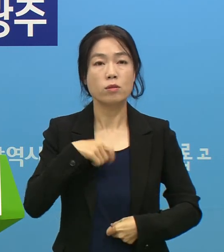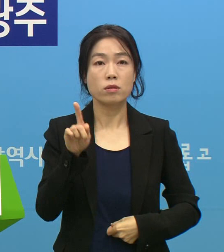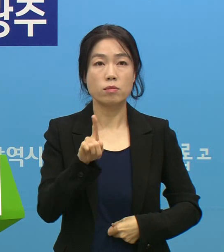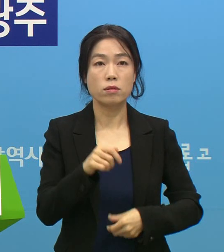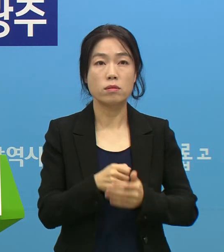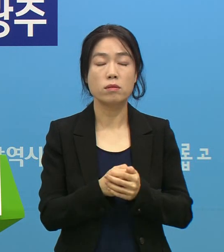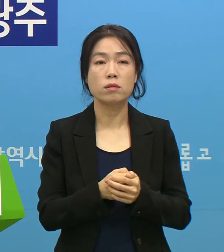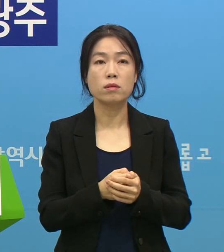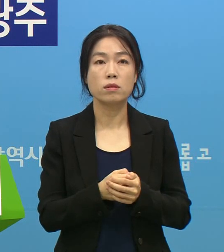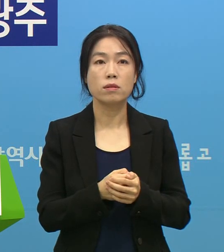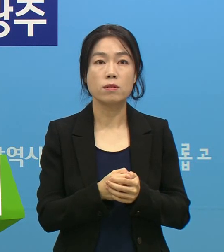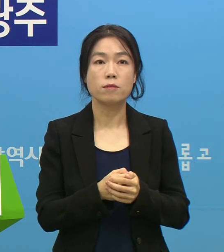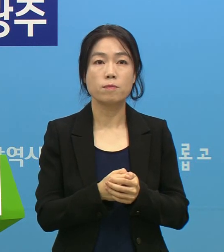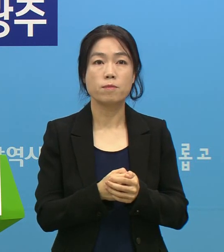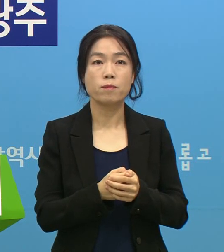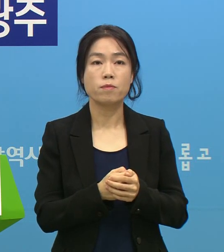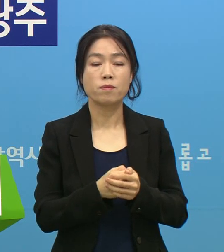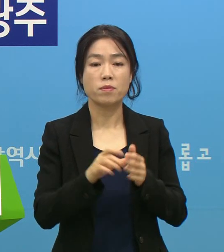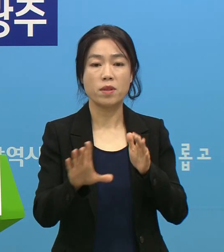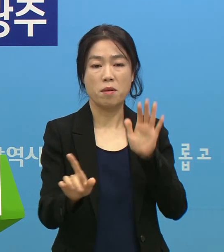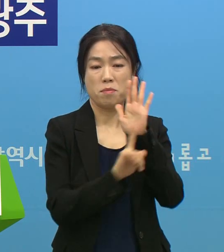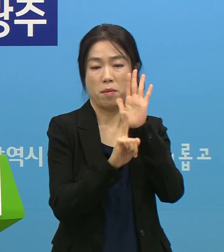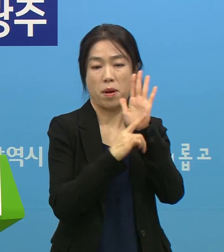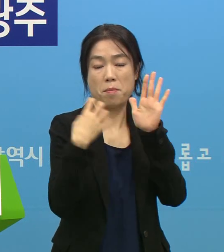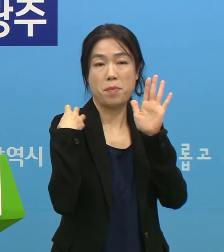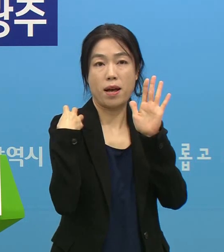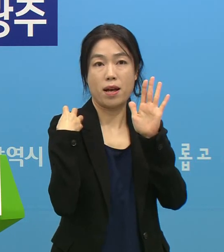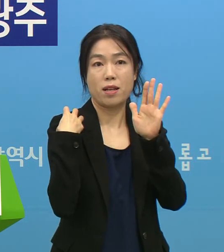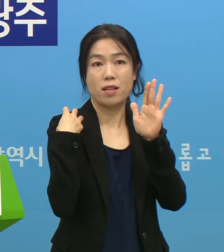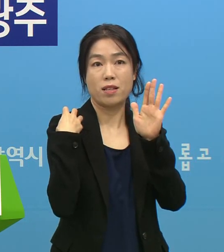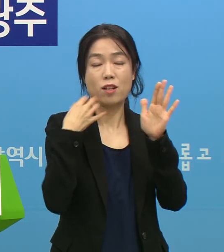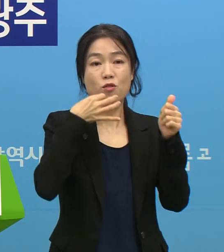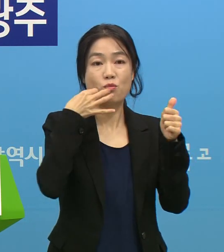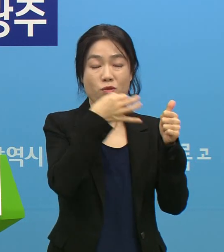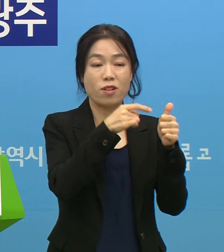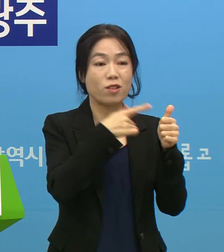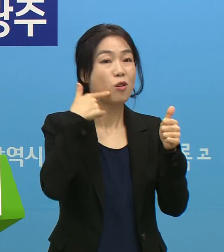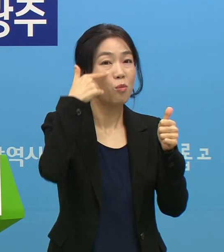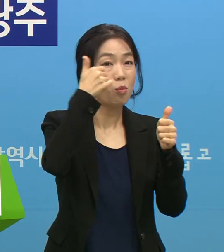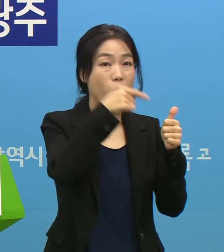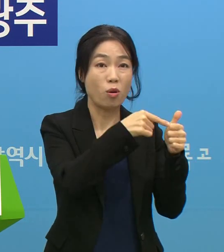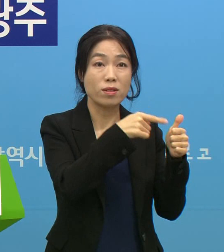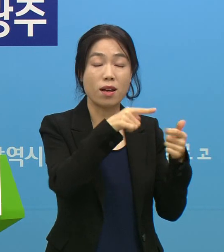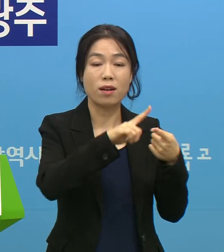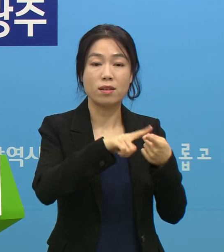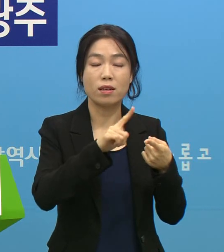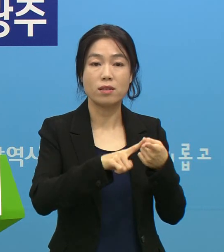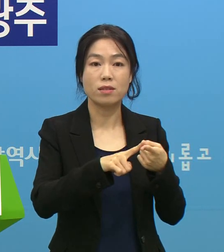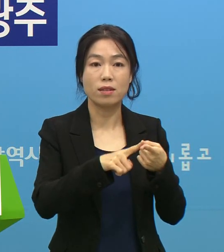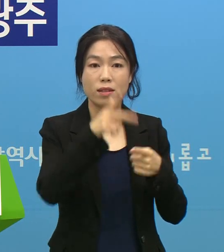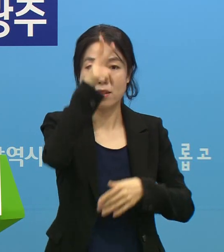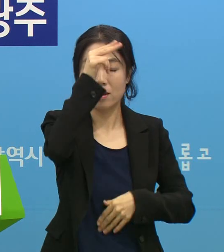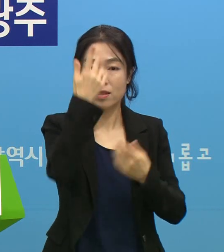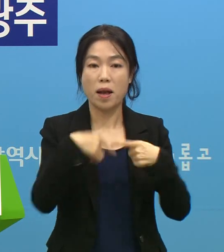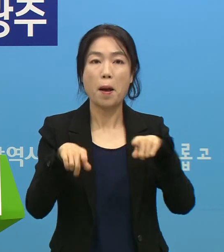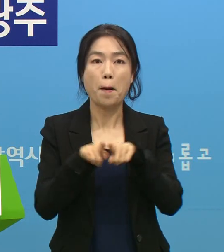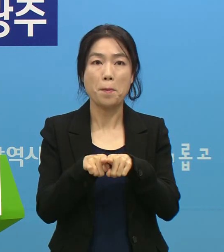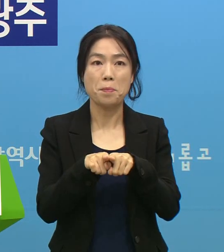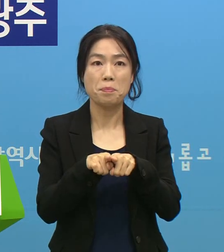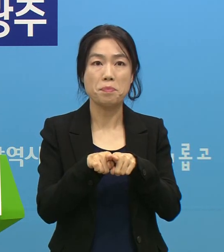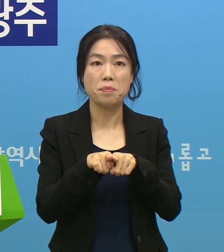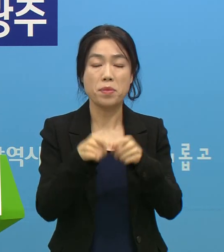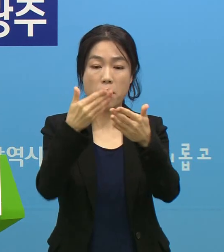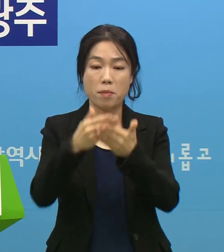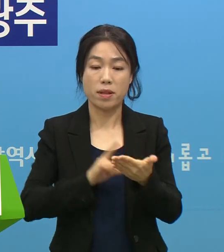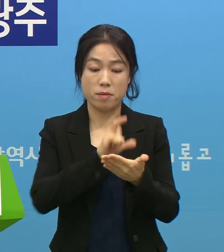모집책으로 불렸었던 그 목사와 목사에 대해서는 경찰과 합동으로 받은